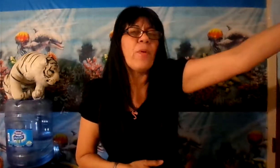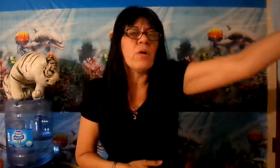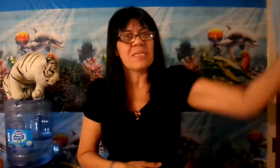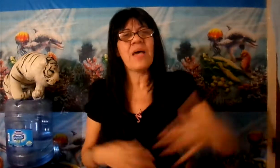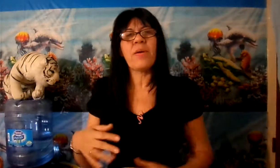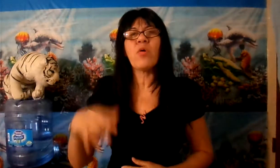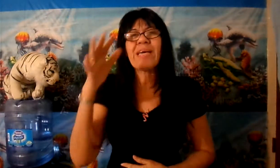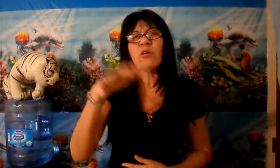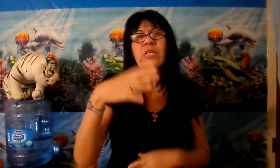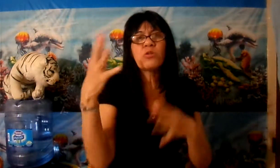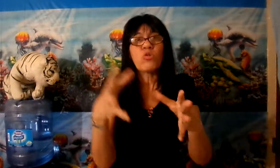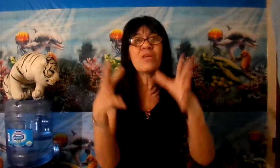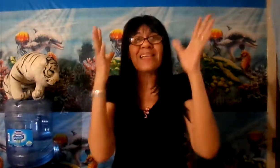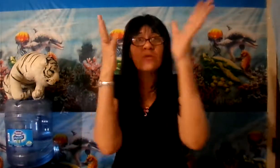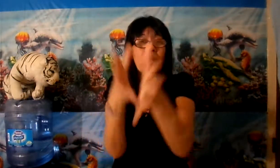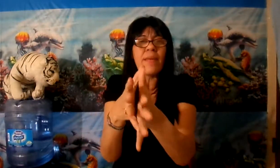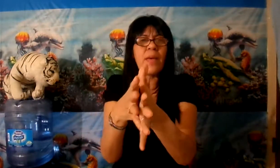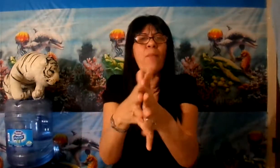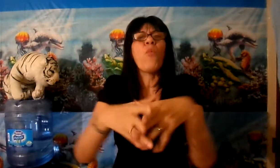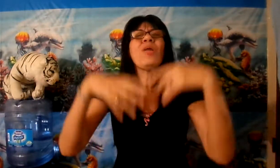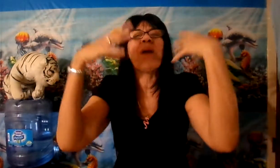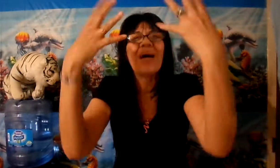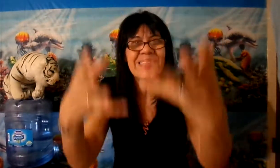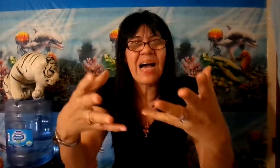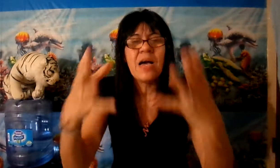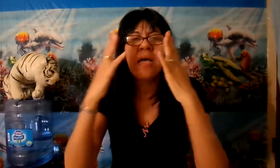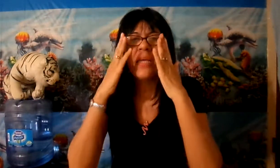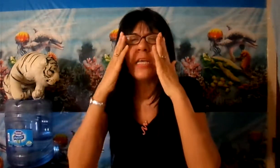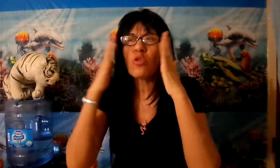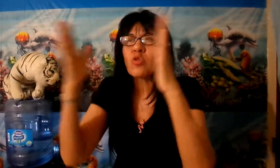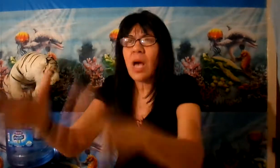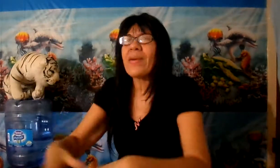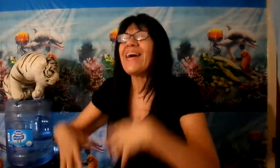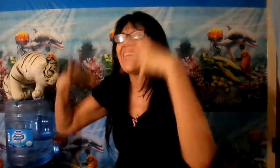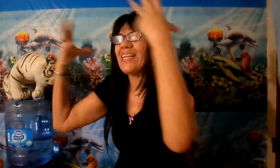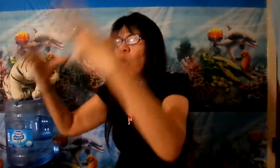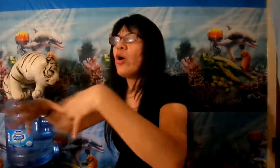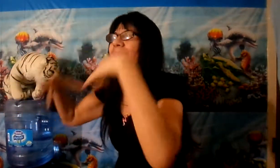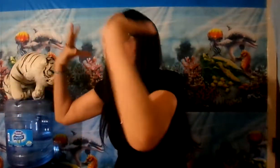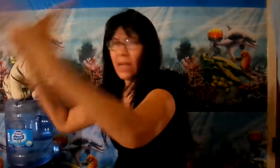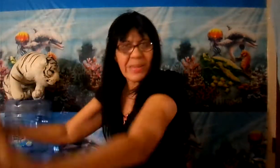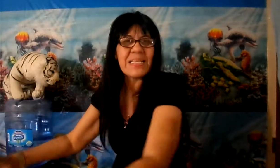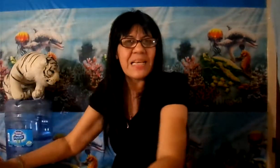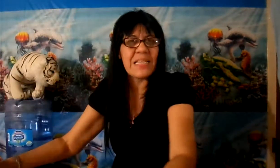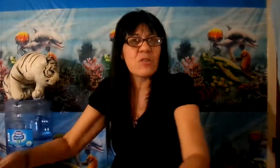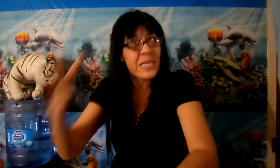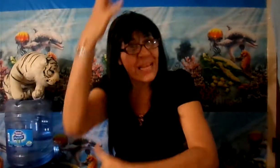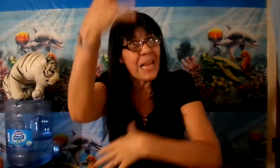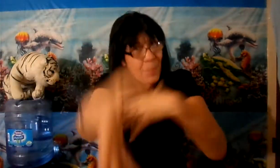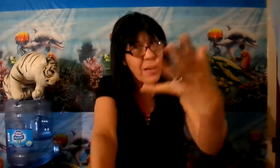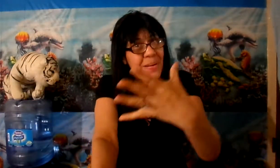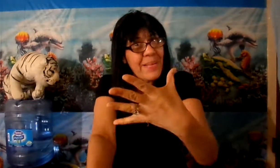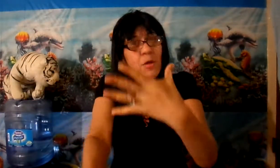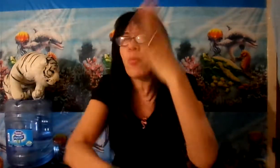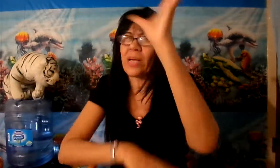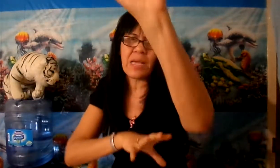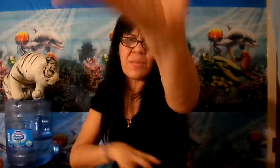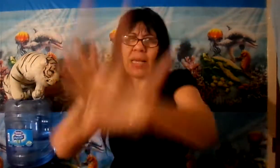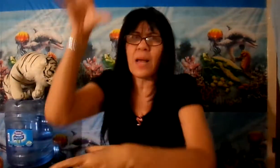sabemos que Dios destruyó esas ciudades por la maldad y tú sabías que no estaba en esa desayuncia. está en la palabra de Dios, porque hay que meter la